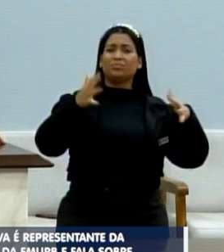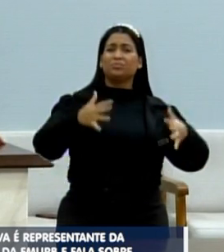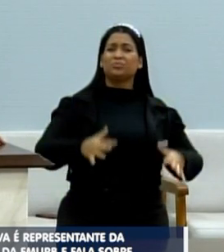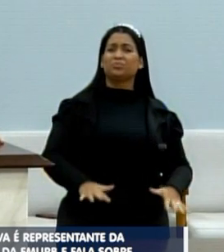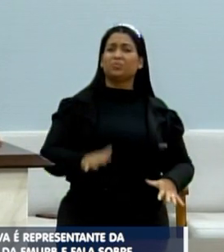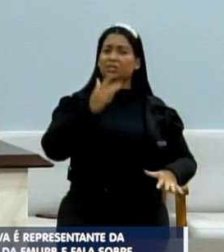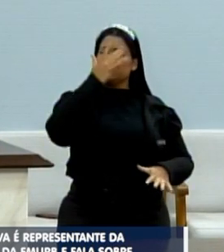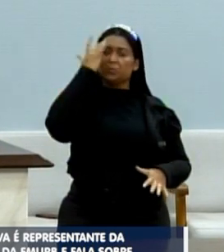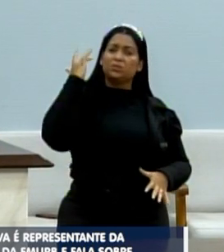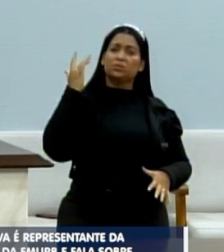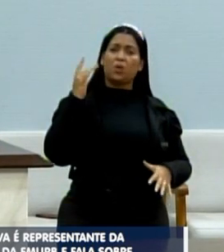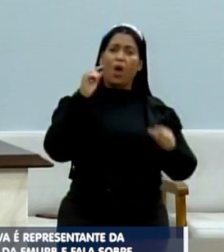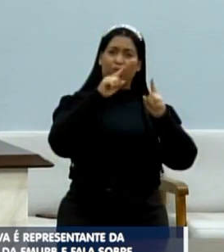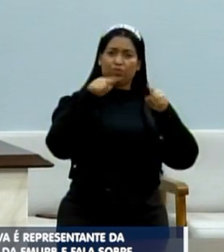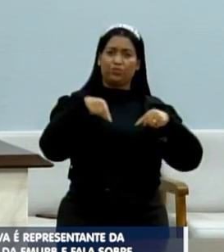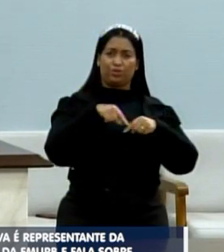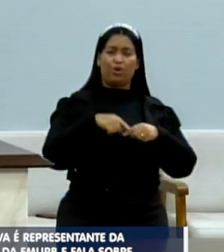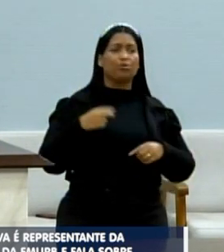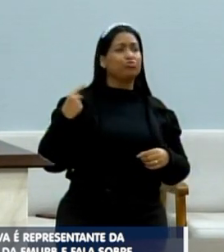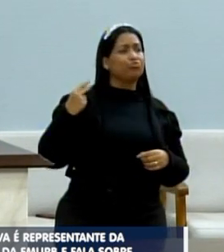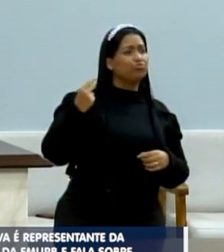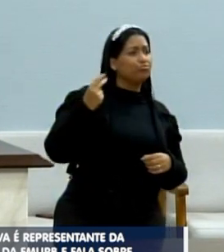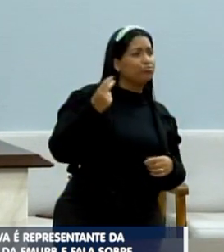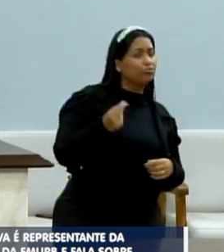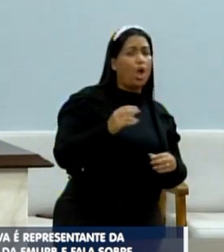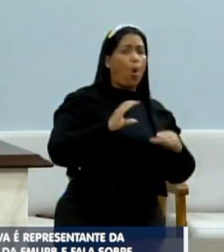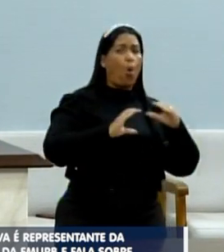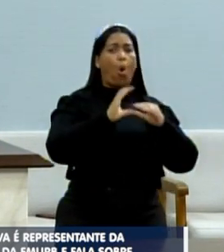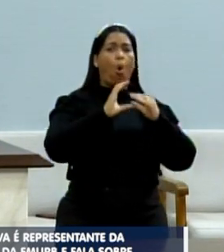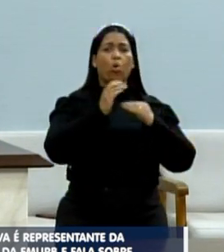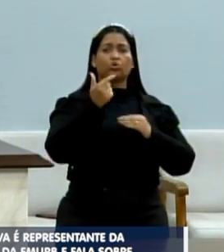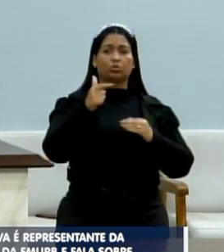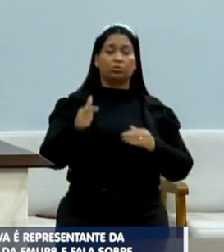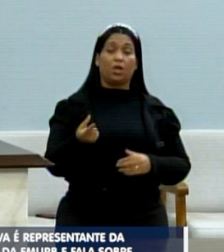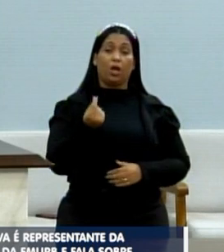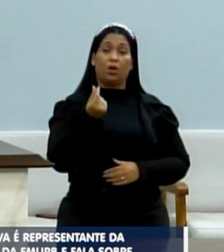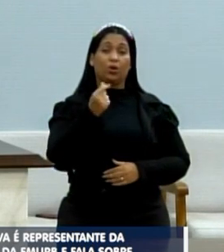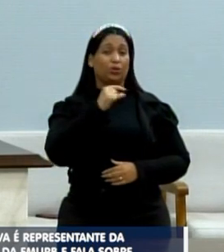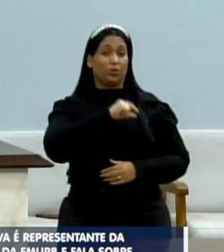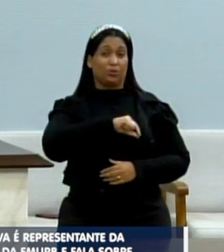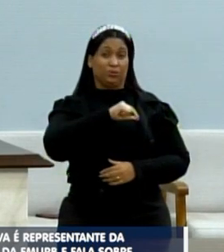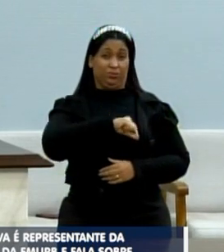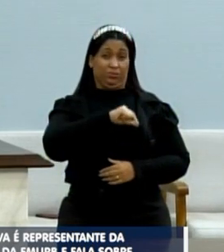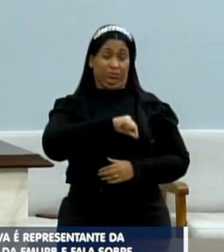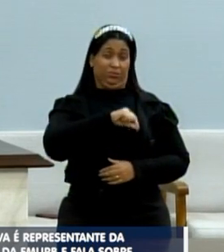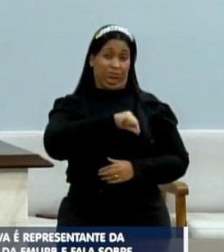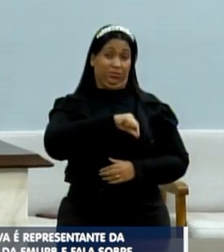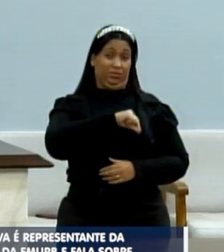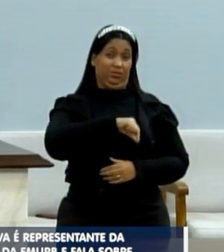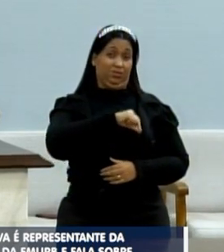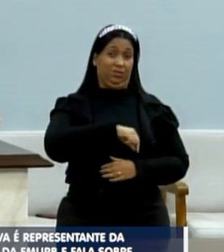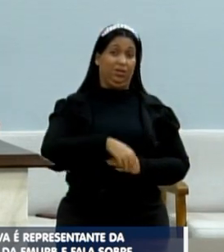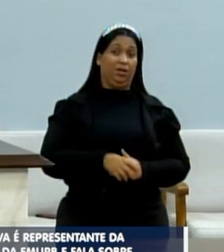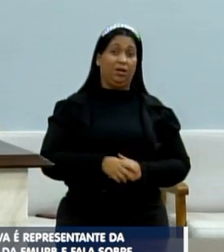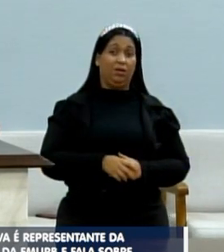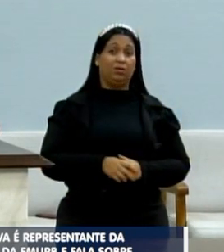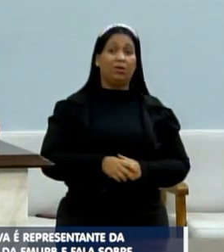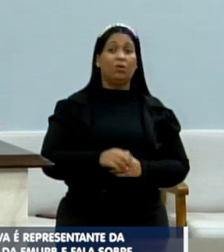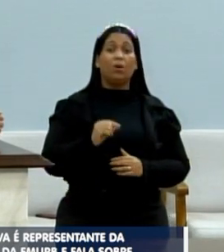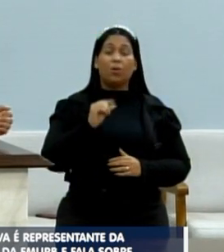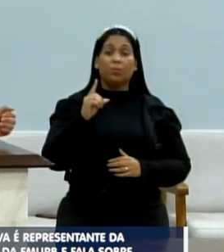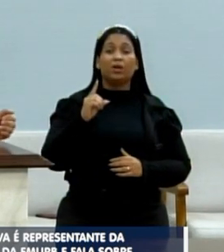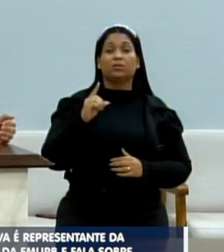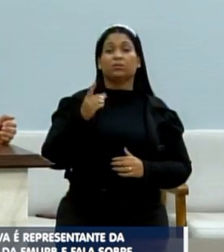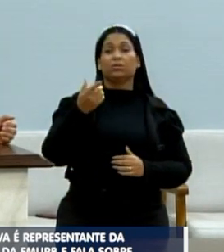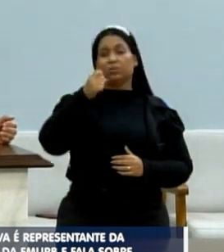funcionários, já faz um bom tempo que a gente não tem concurso público, o nosso salário, ele vem acompanhando, às vezes o aumento da prefeitura